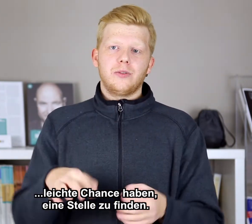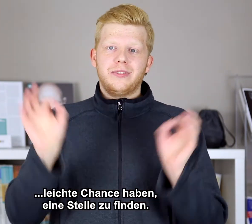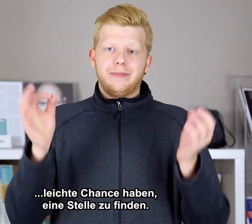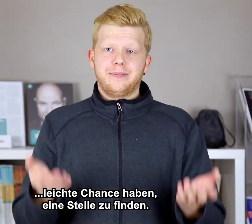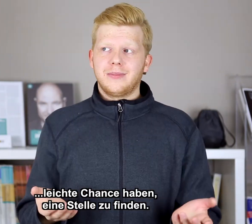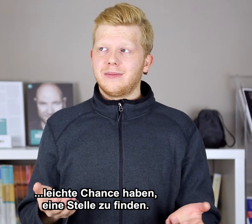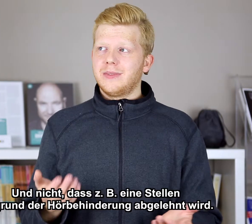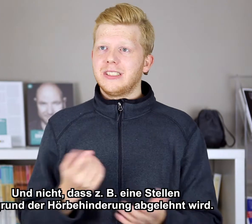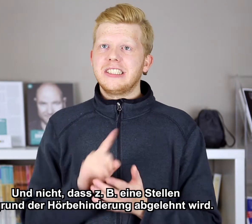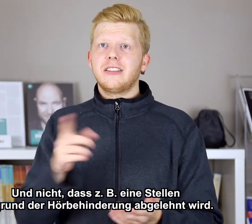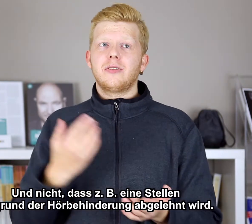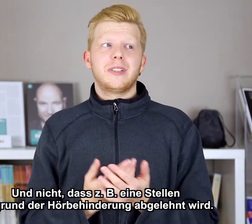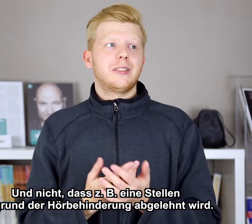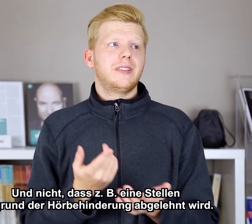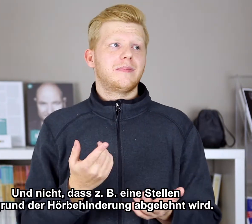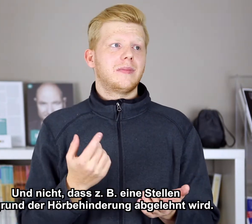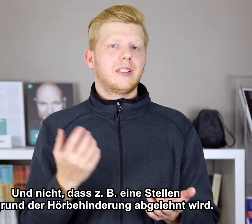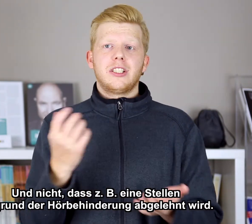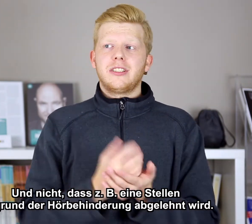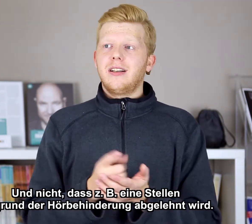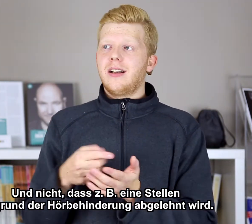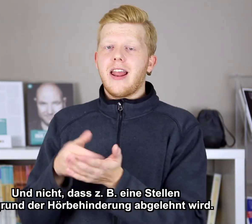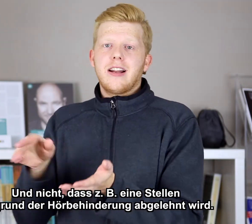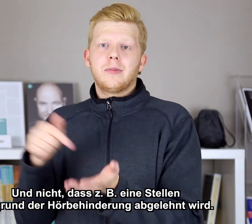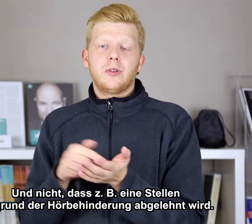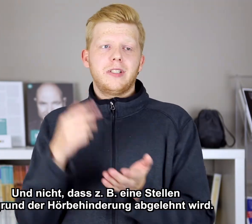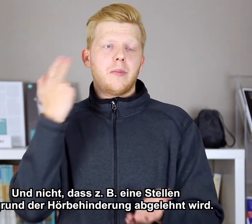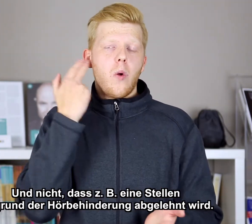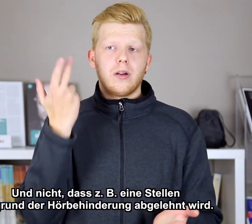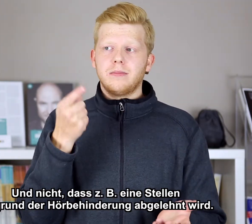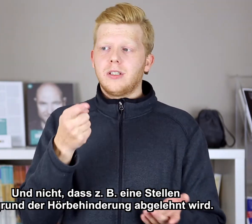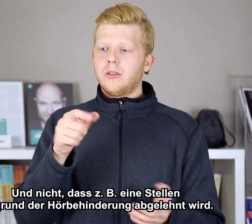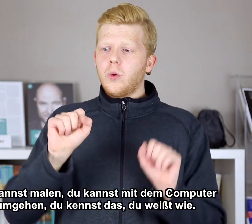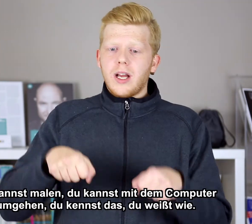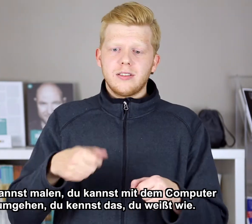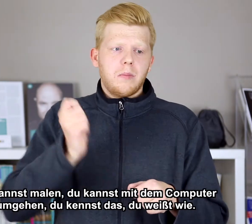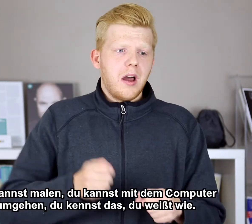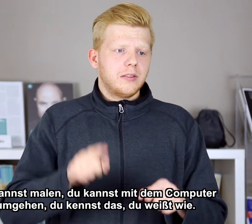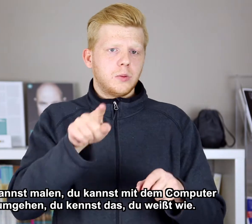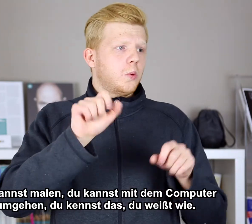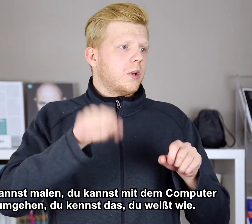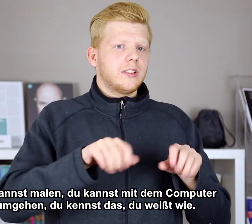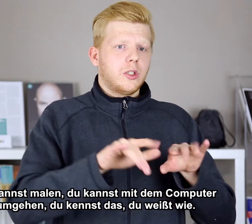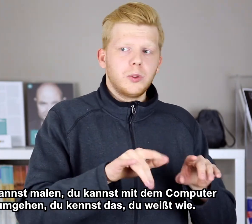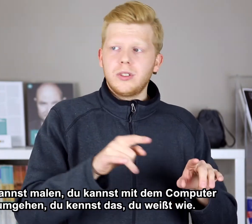zu finden. Nicht, du zum Beispiel, stelle, lehnacht, grundlegend Hörgeräte, du kannst mal, du kannst Computer,